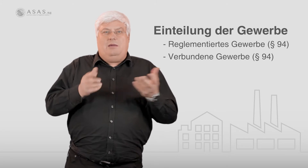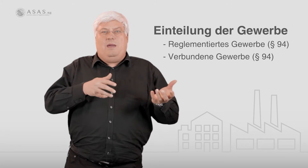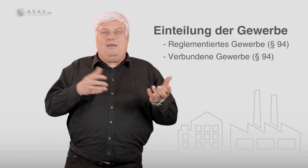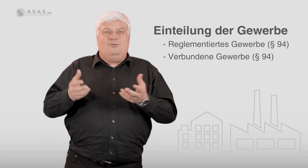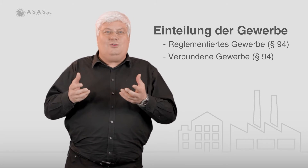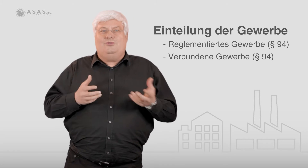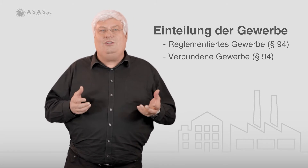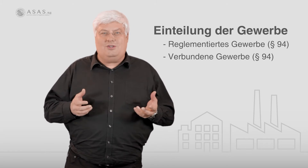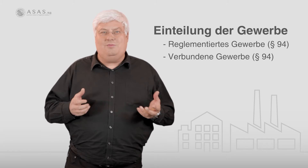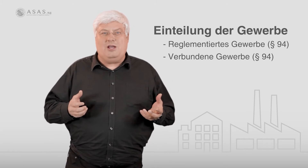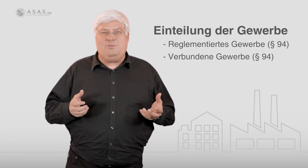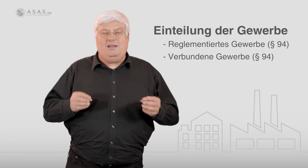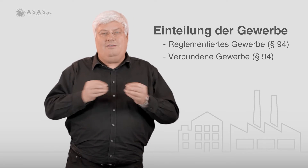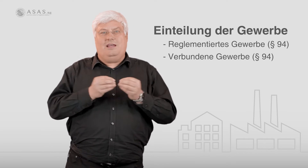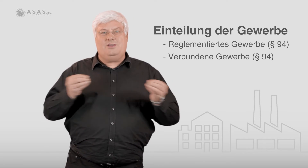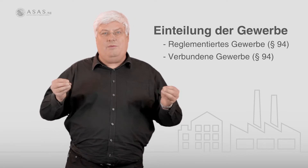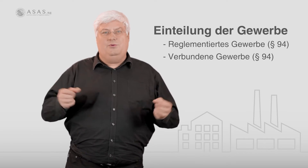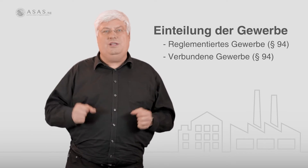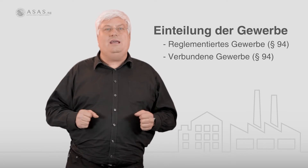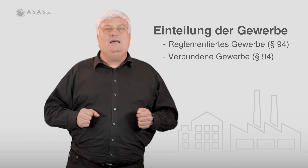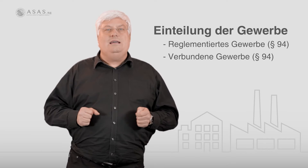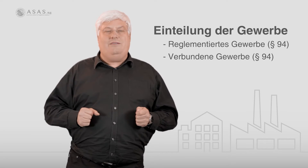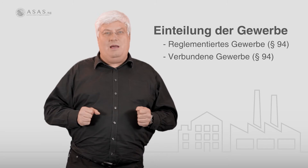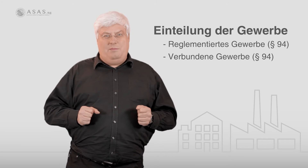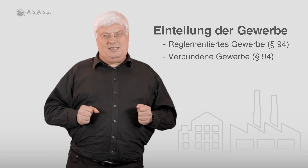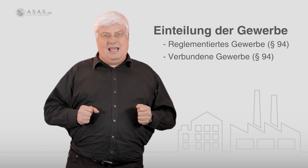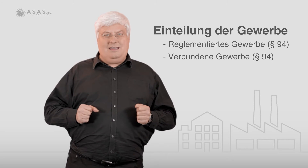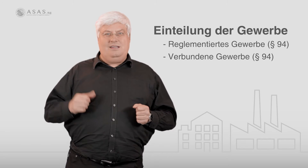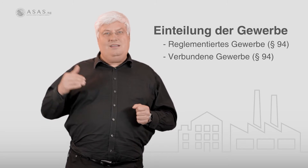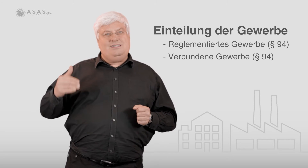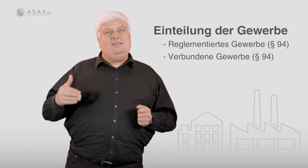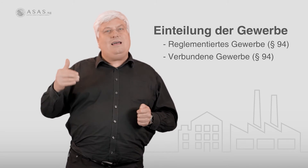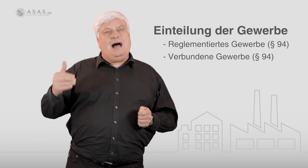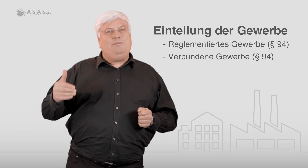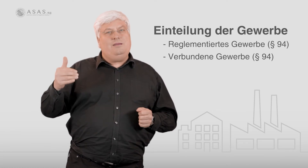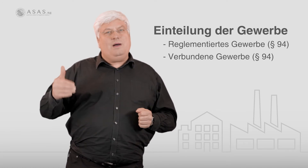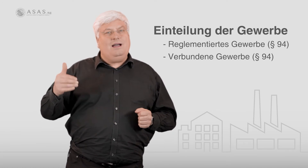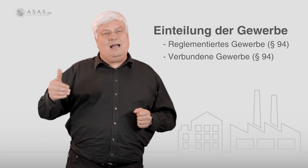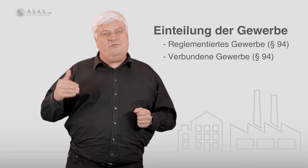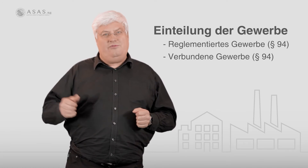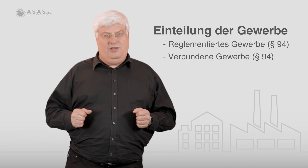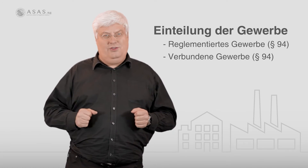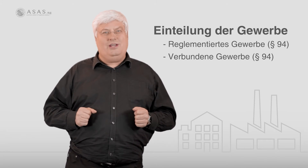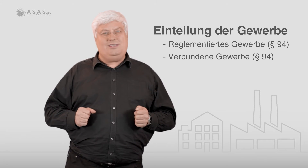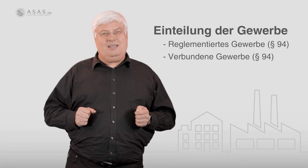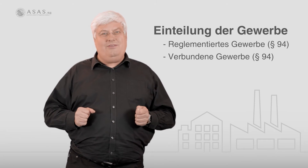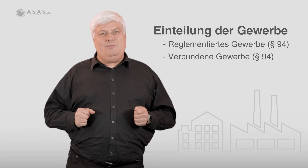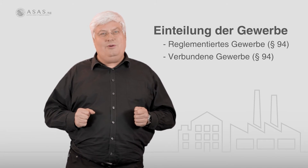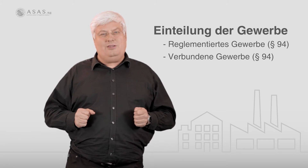Bäcker und Konditor zum Beispiel, die werden als verbundene Gewerbe bezeichnet. Die sind aber in § 94 Gewerbeordnung,